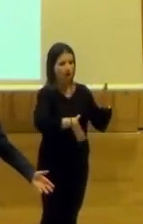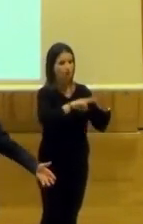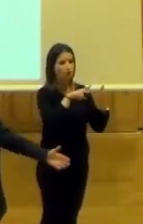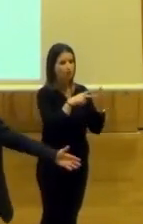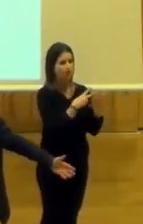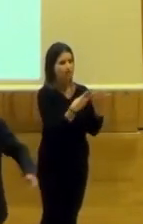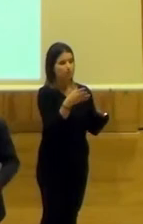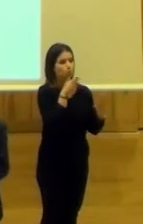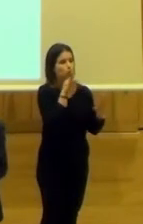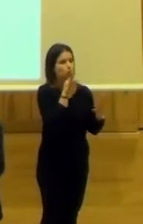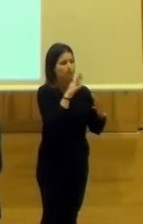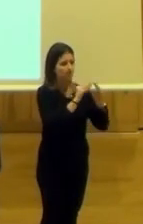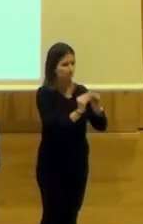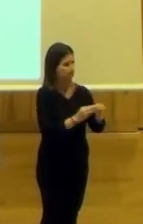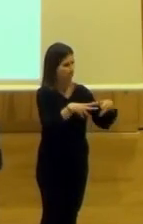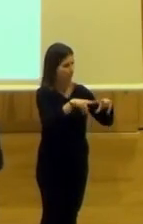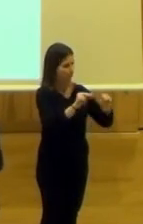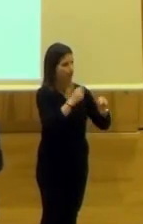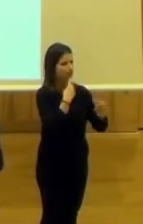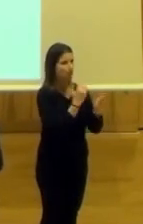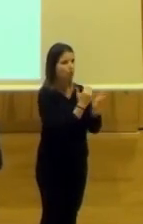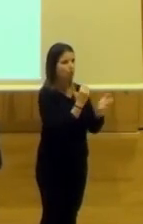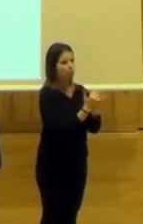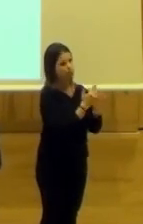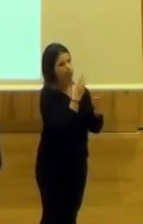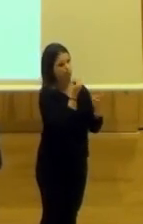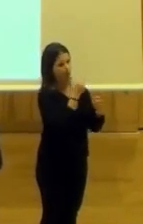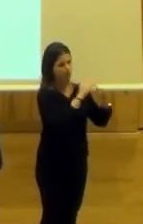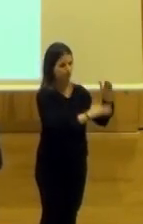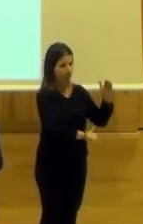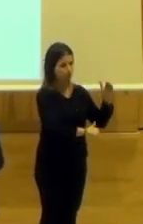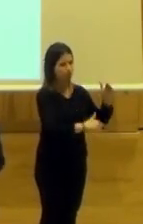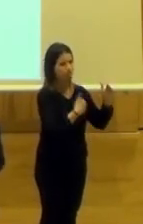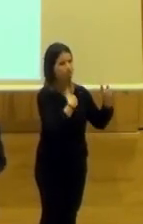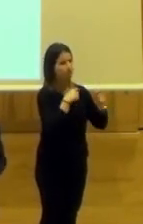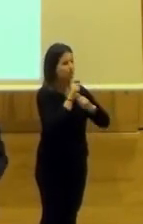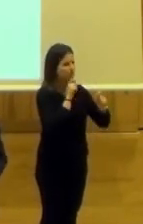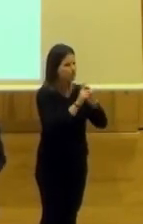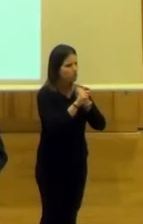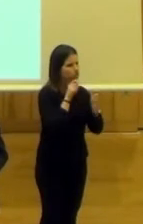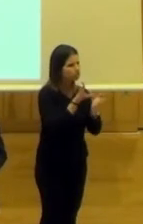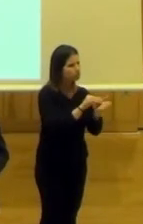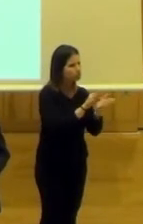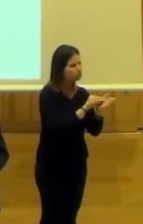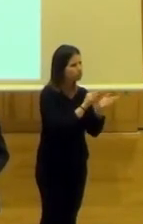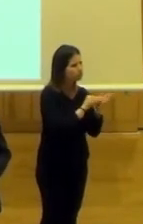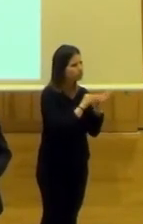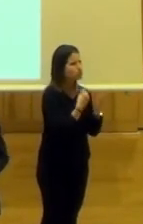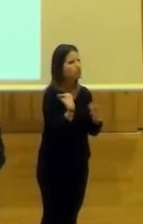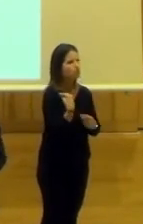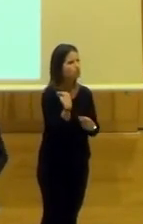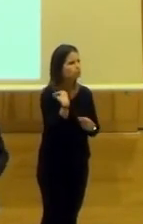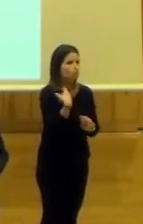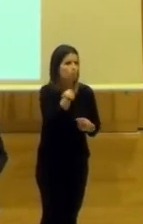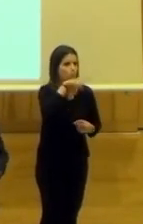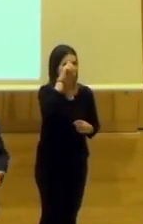todavía no la tenía elaborada, le dije la del curso pasado, que era algo menor, y el periodista recogió la noticia, porque a me preguntó, yo